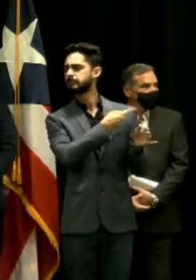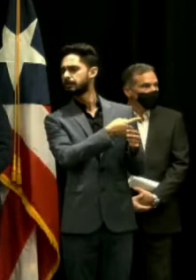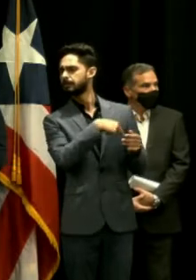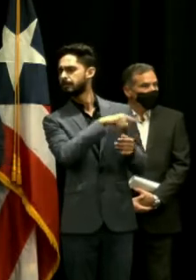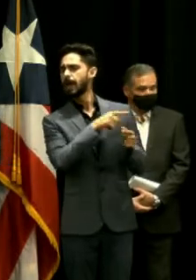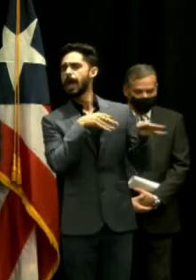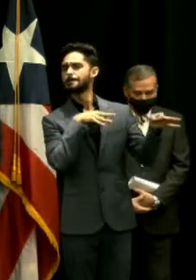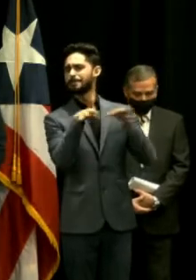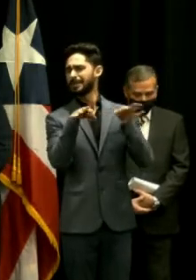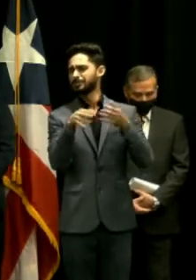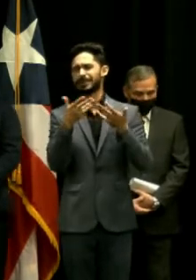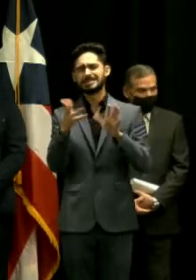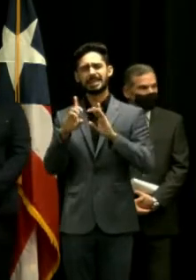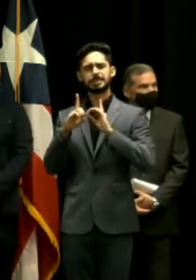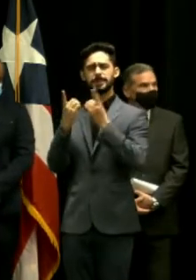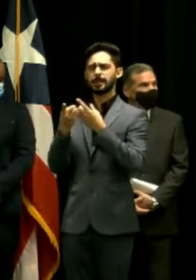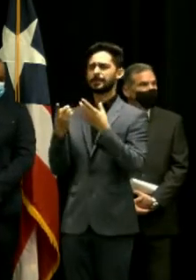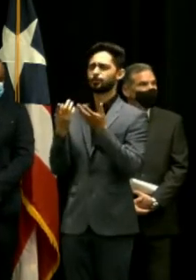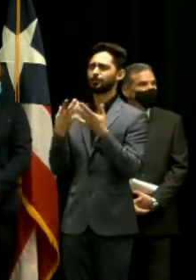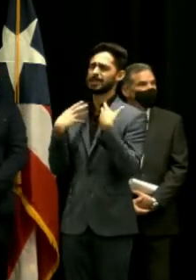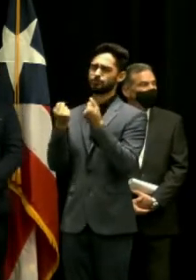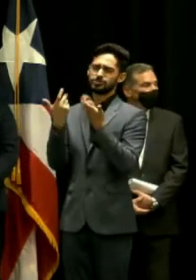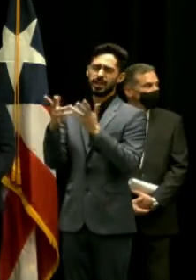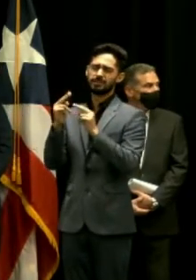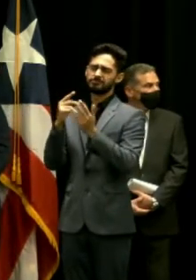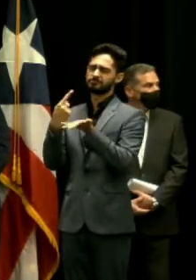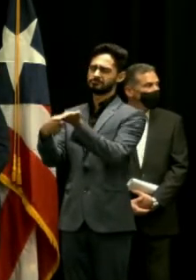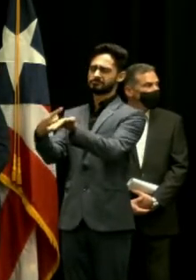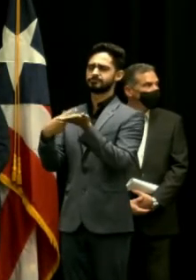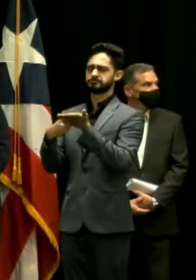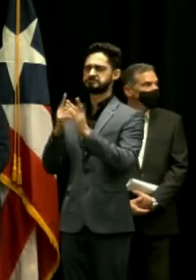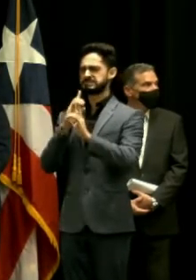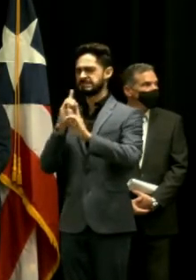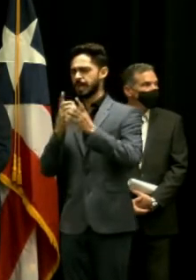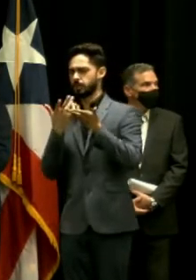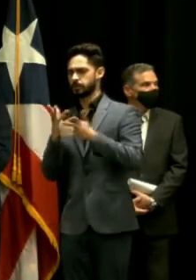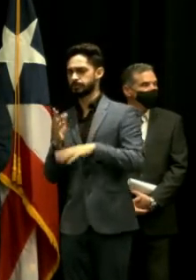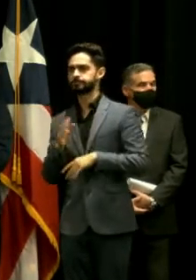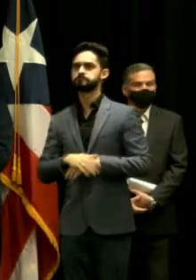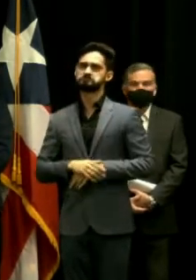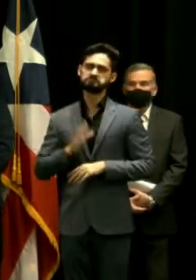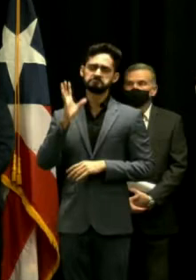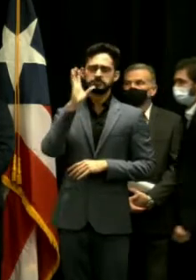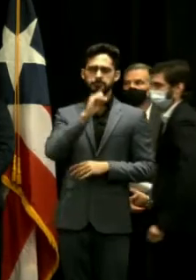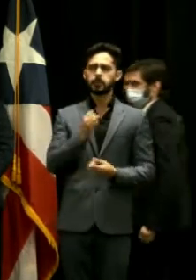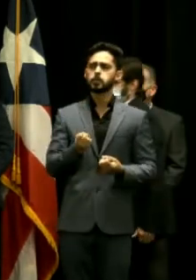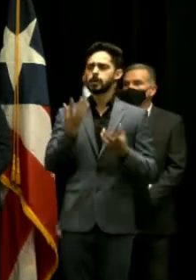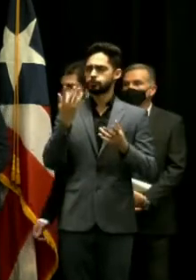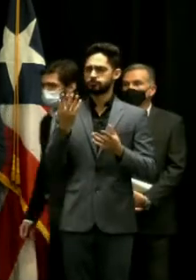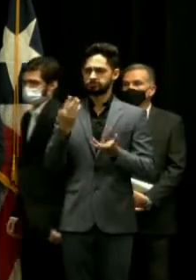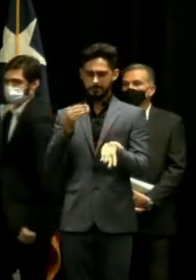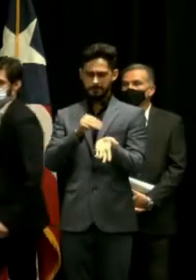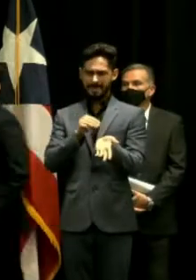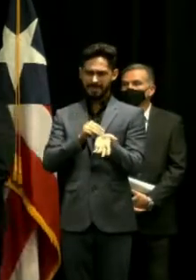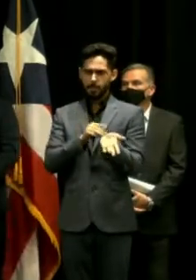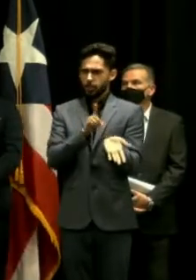porque esto se consultó a salud en todo momento por lo menos den un estimado del personal médico que se va a necesitar